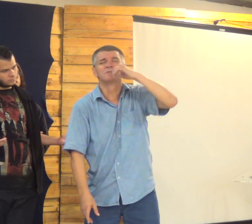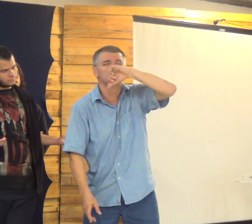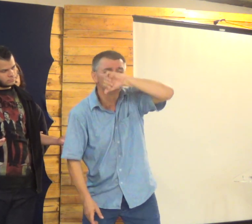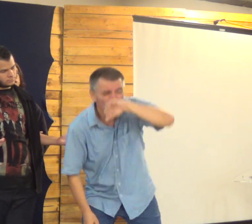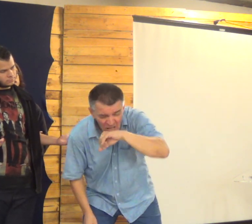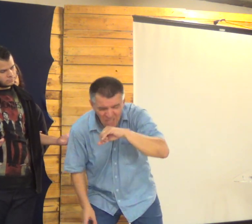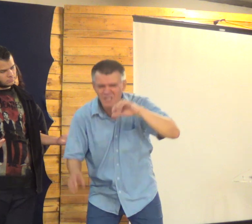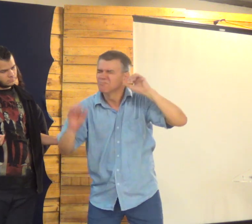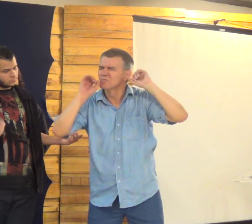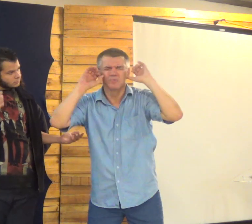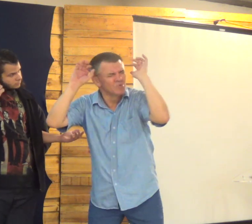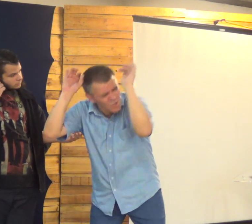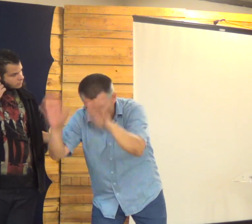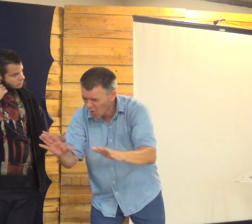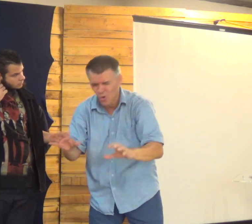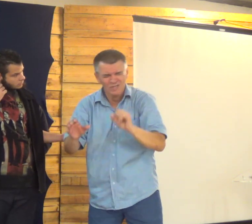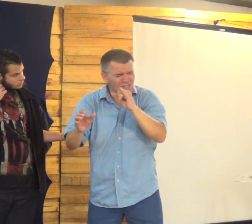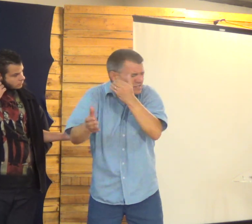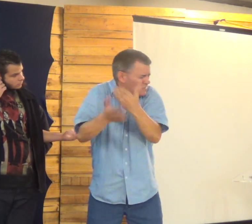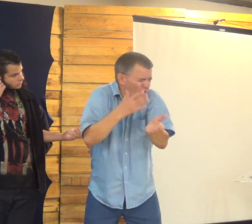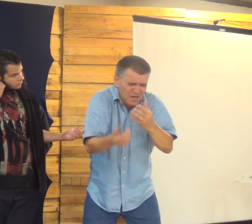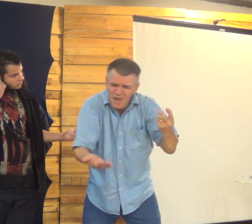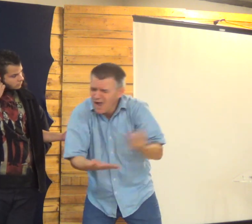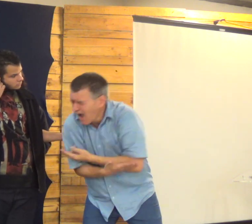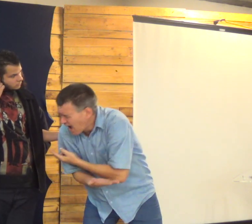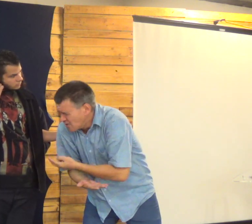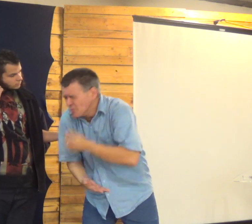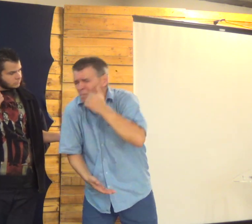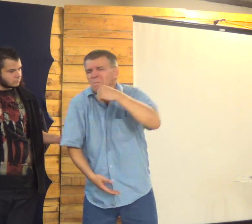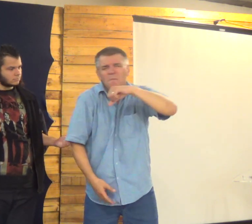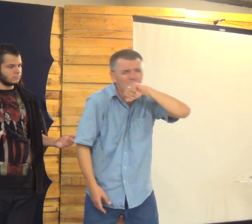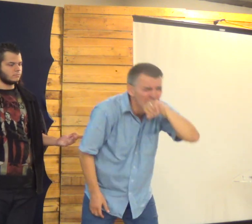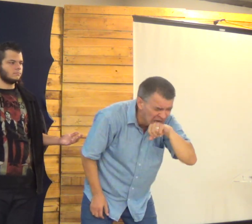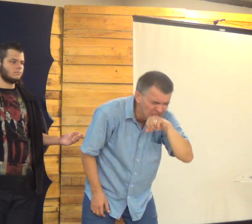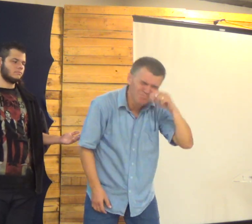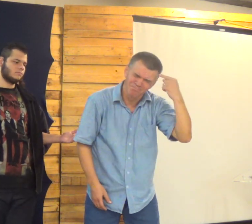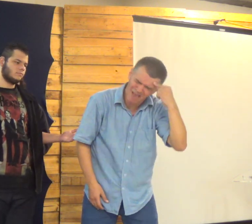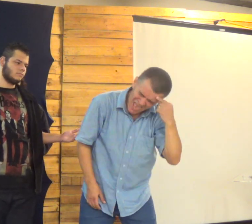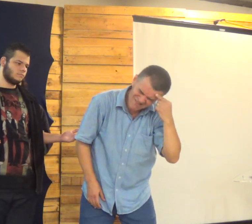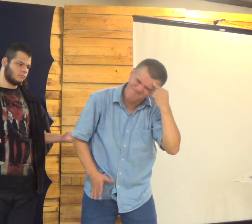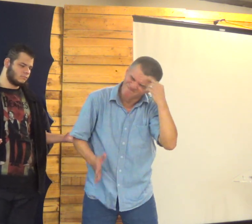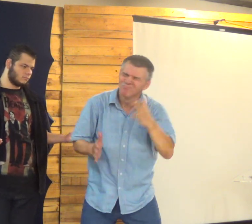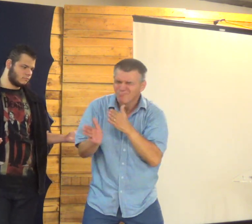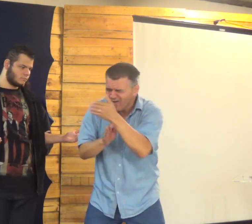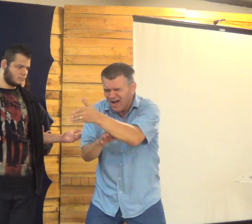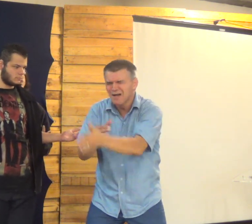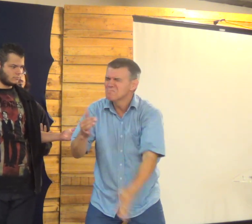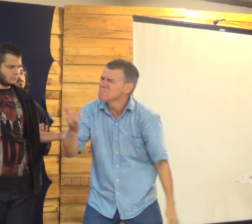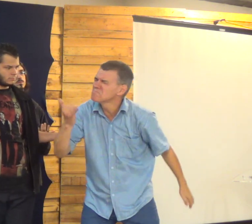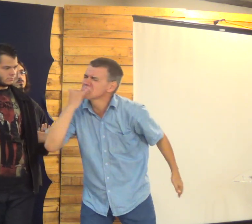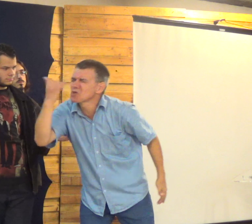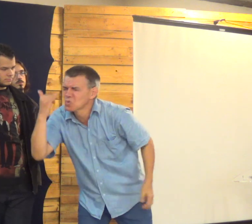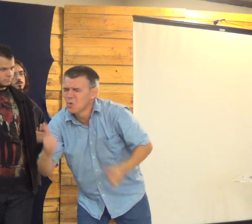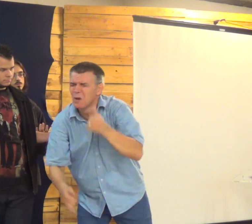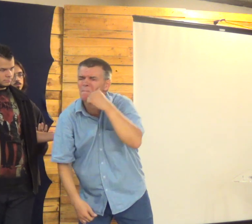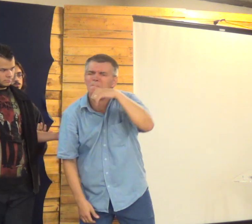E amanhã, no dia das mães, Pai Por favor, abençoa Se aconteceu alguma coisa errada Às vezes tem uma briga com a mãe Vai pedir